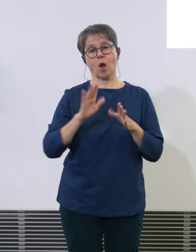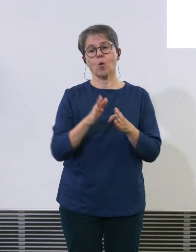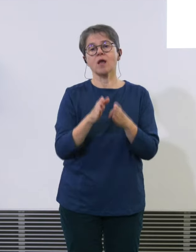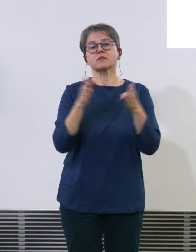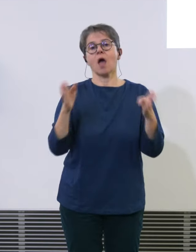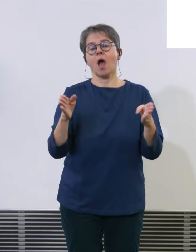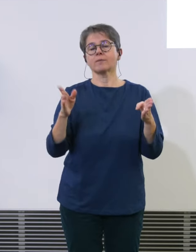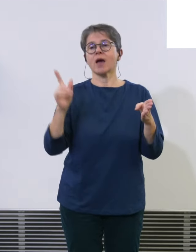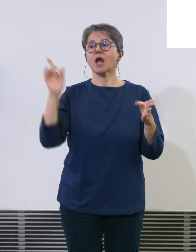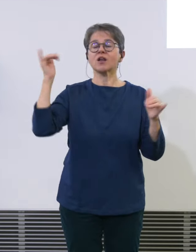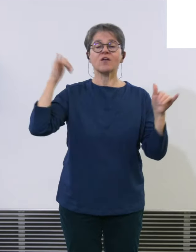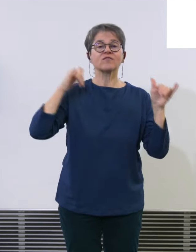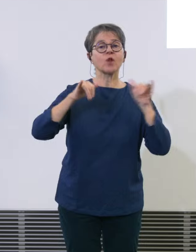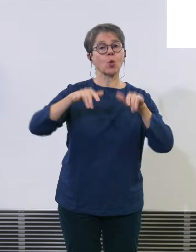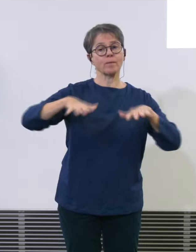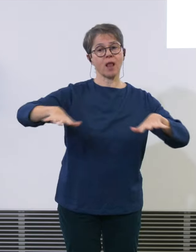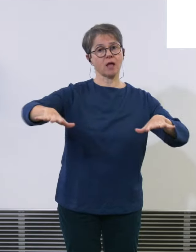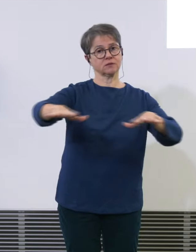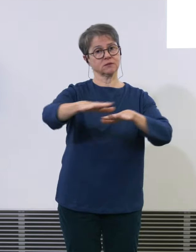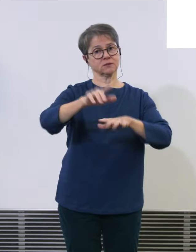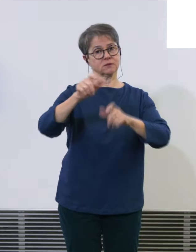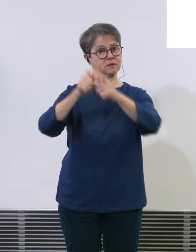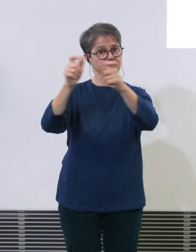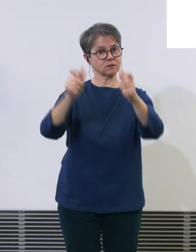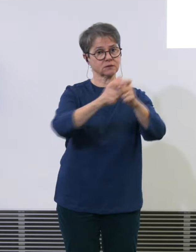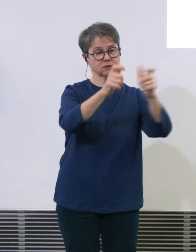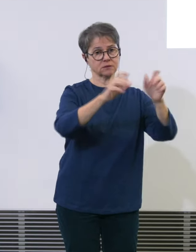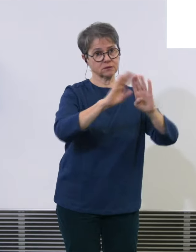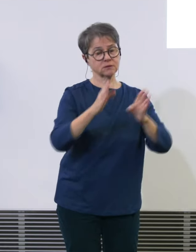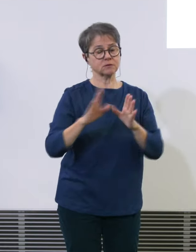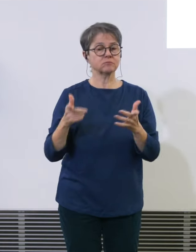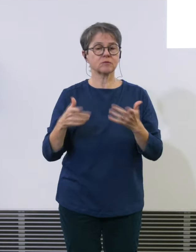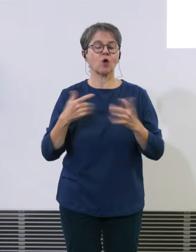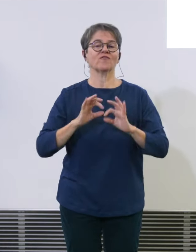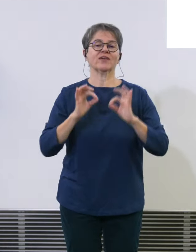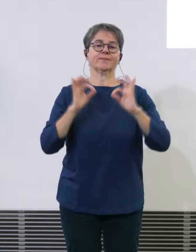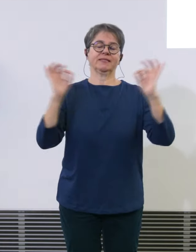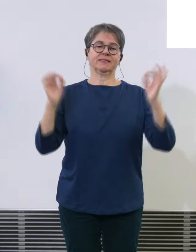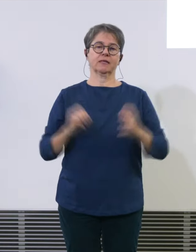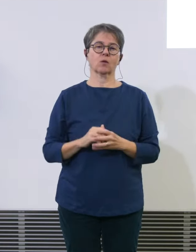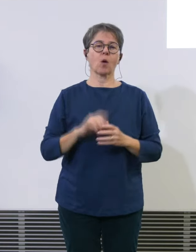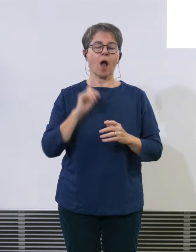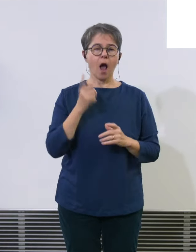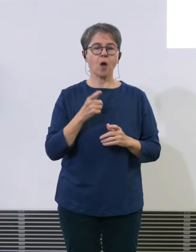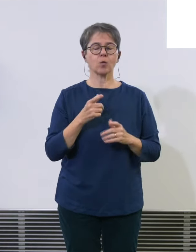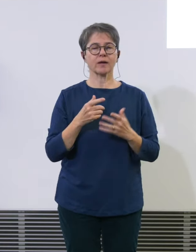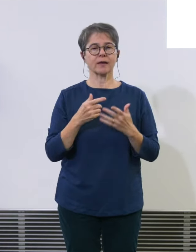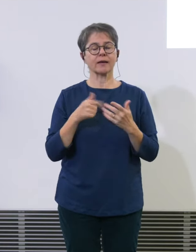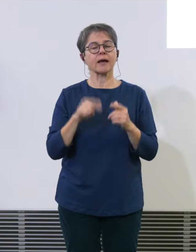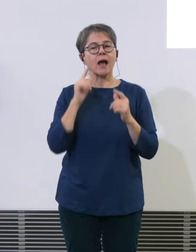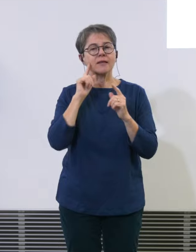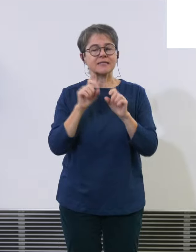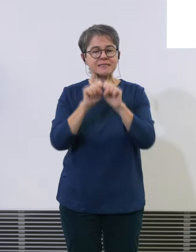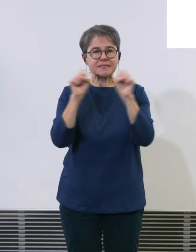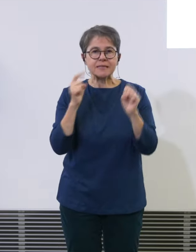eine Verbesserung. Und die Planbarkeit, die Berechenbarkeit des Systems wird natürlich auch erhächt.